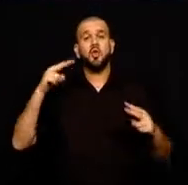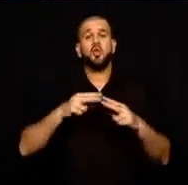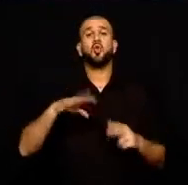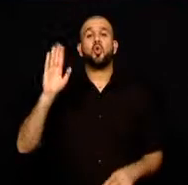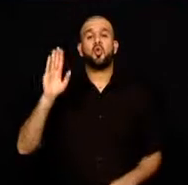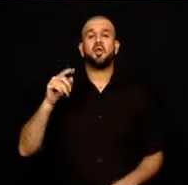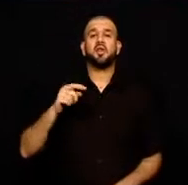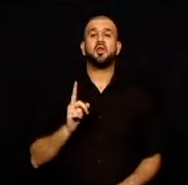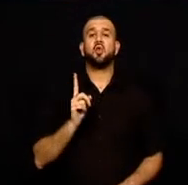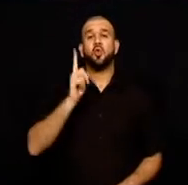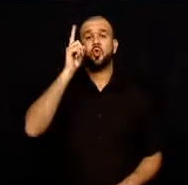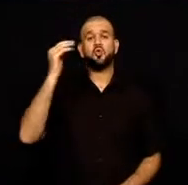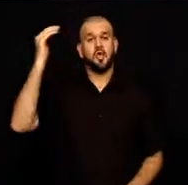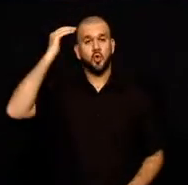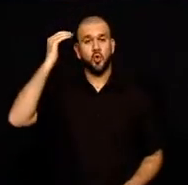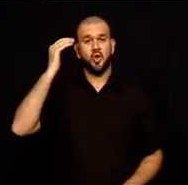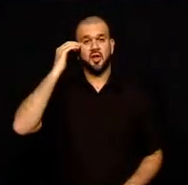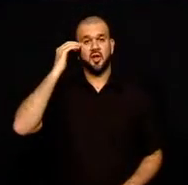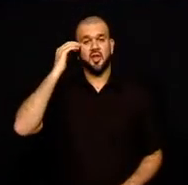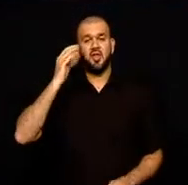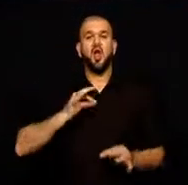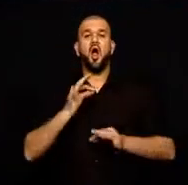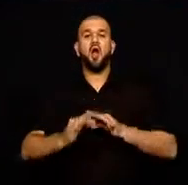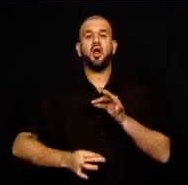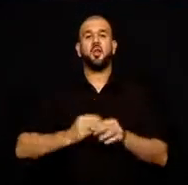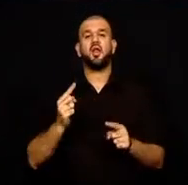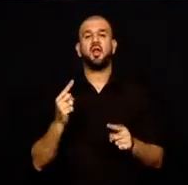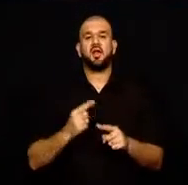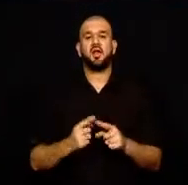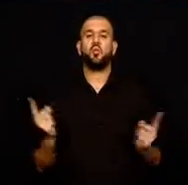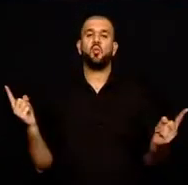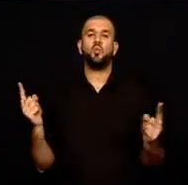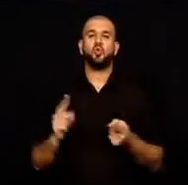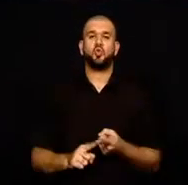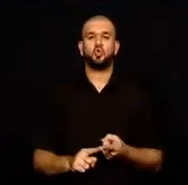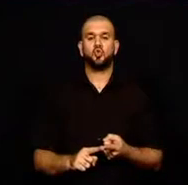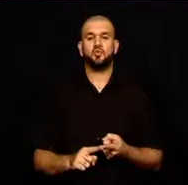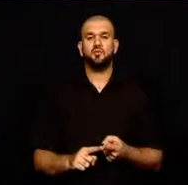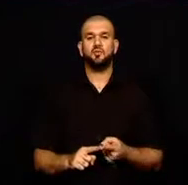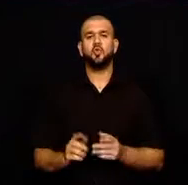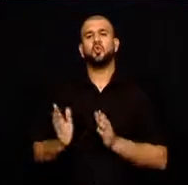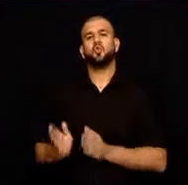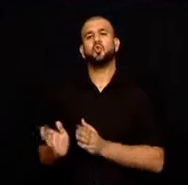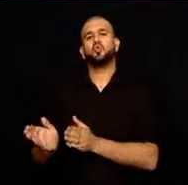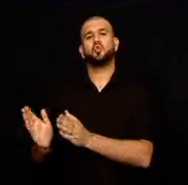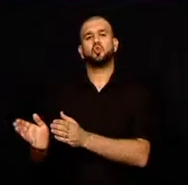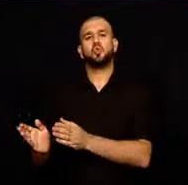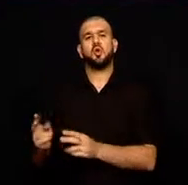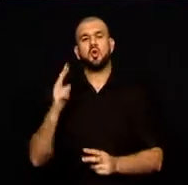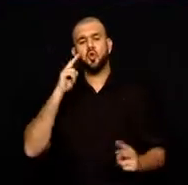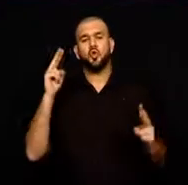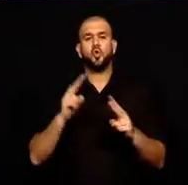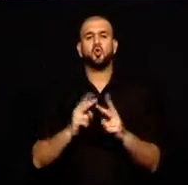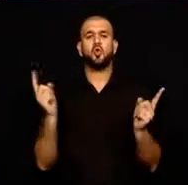akrabalarıyla buluştu. Uzun süren müzakerelerin ardından 20 Ekim'de